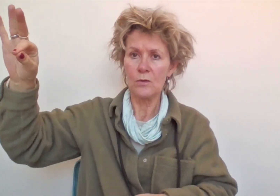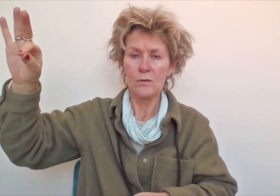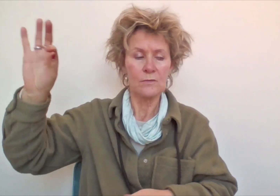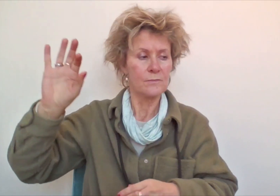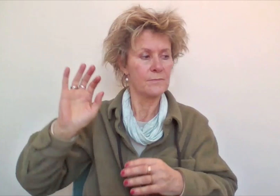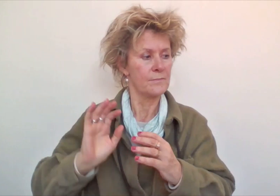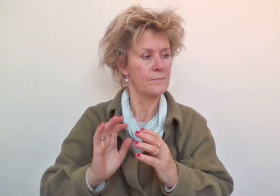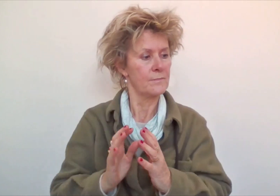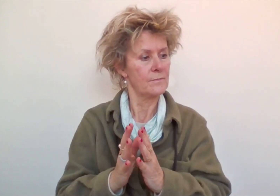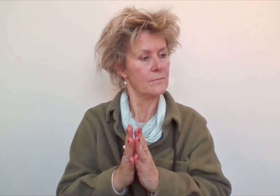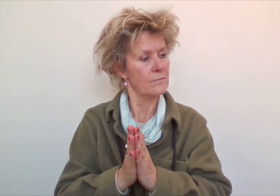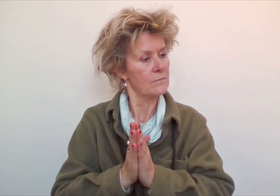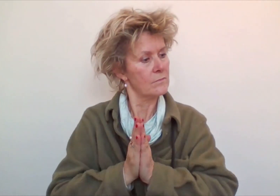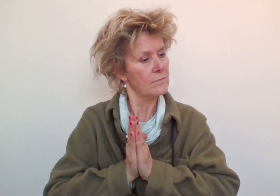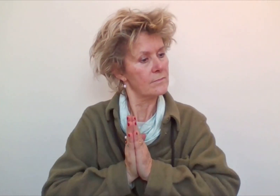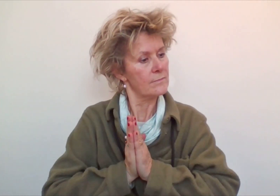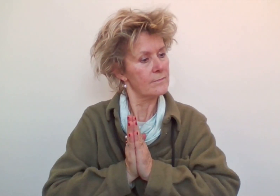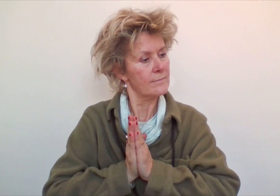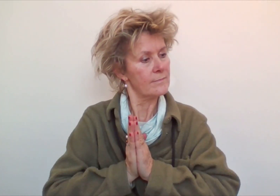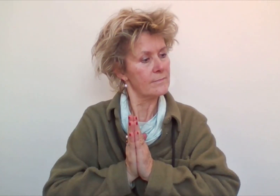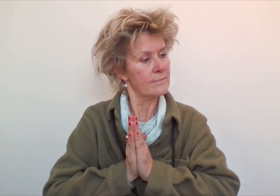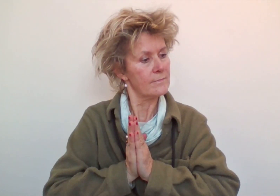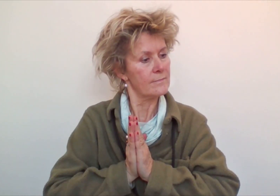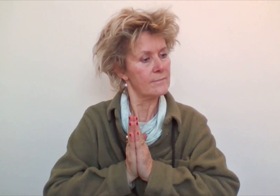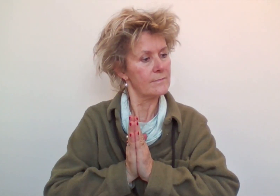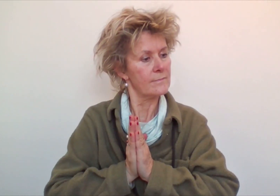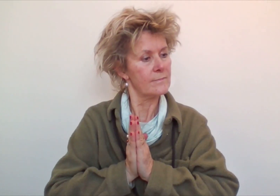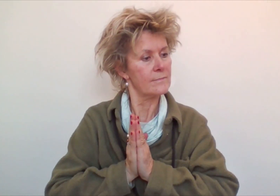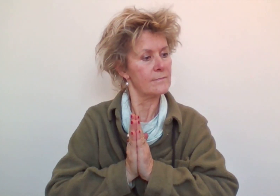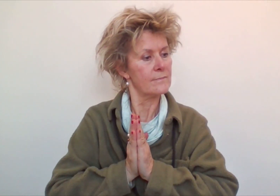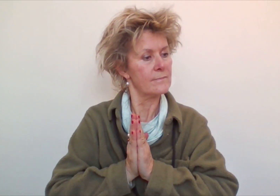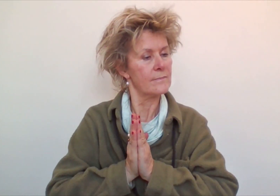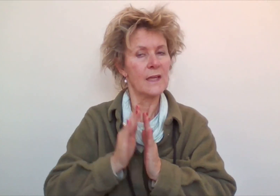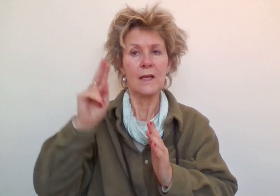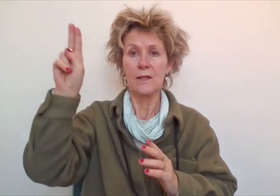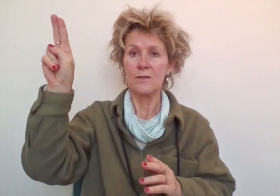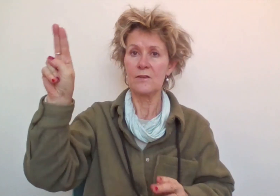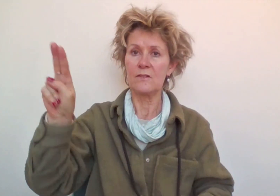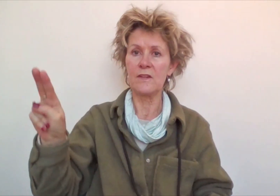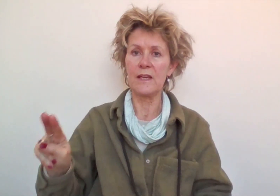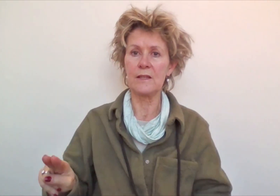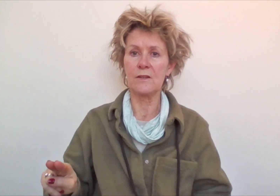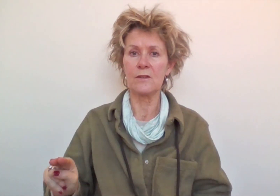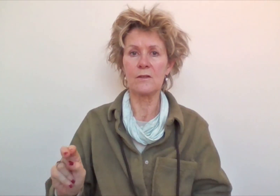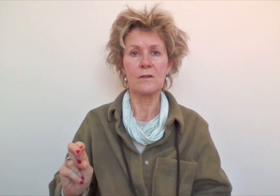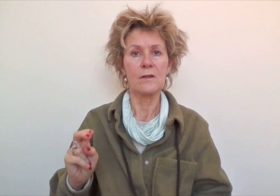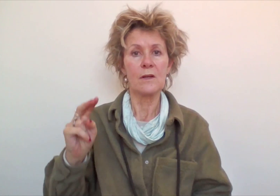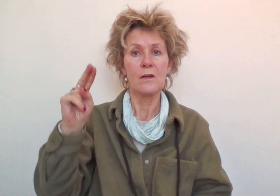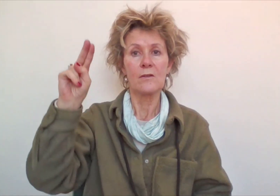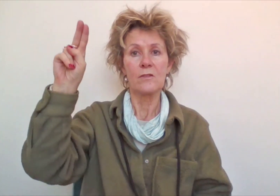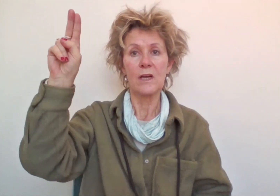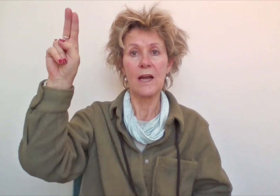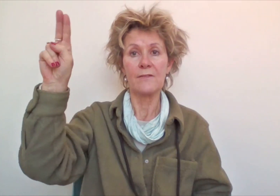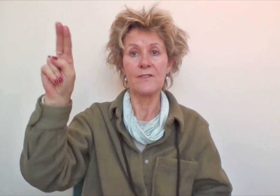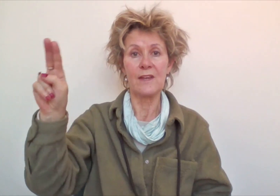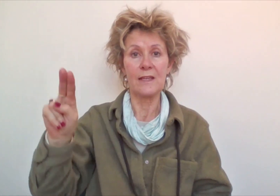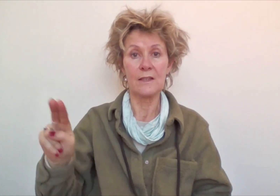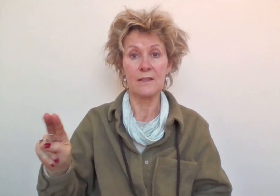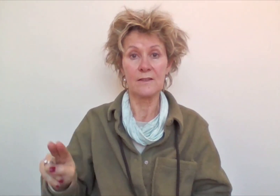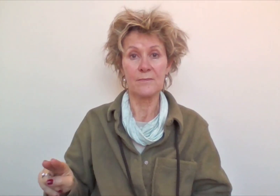tekenen. We gaan tekenen.